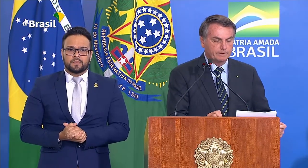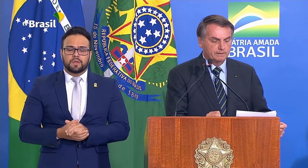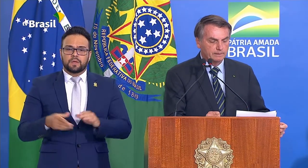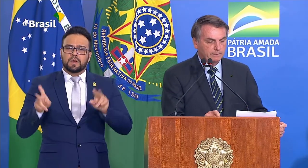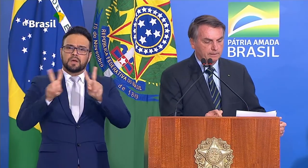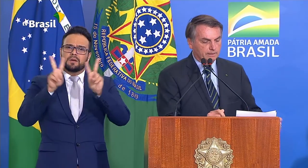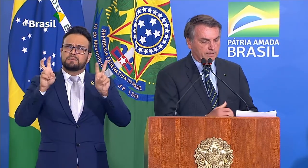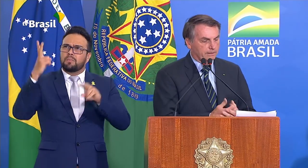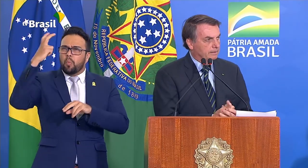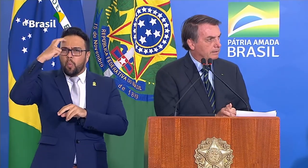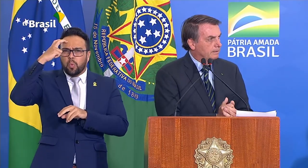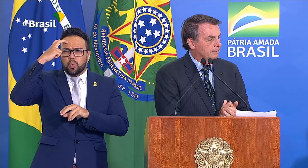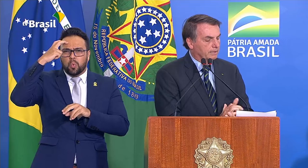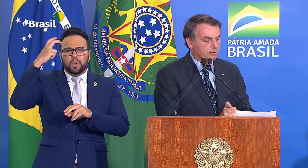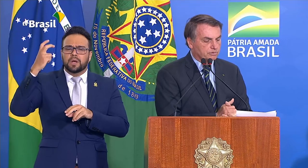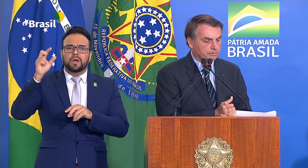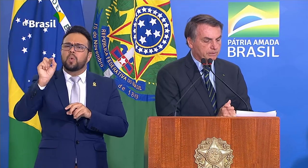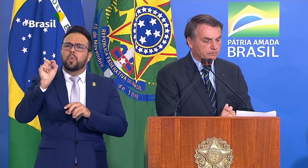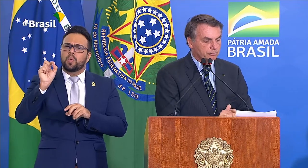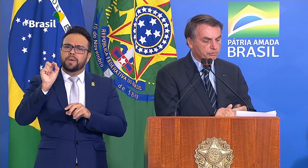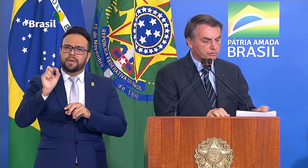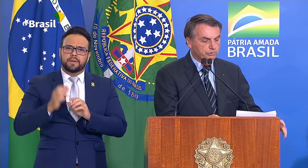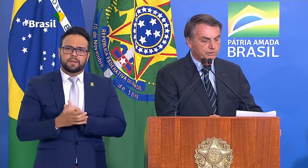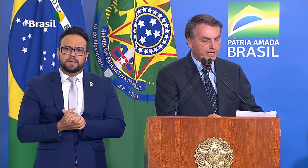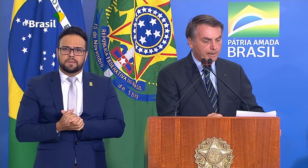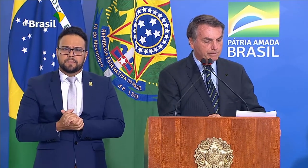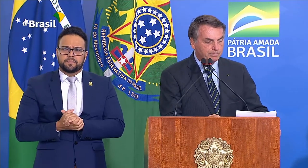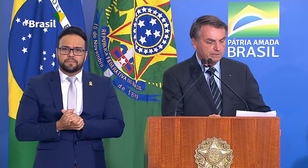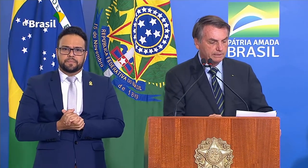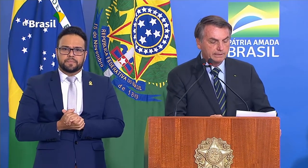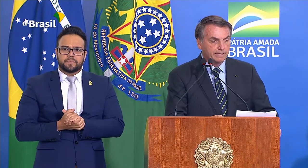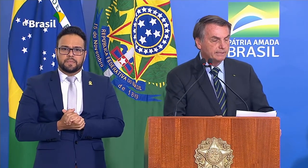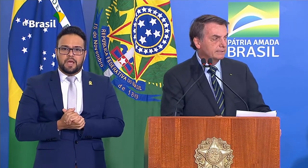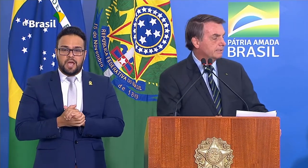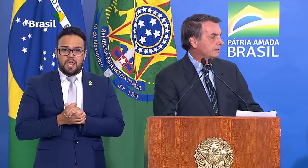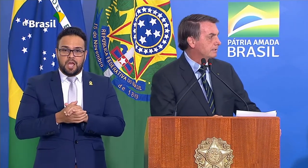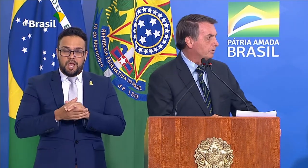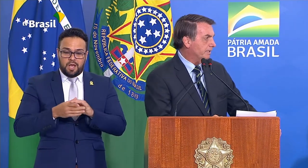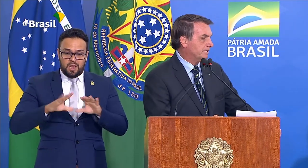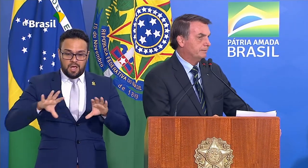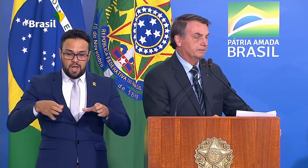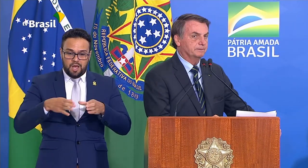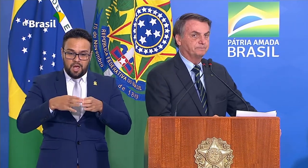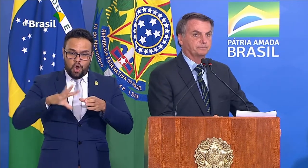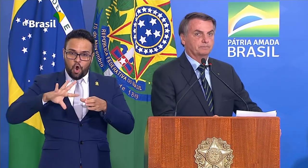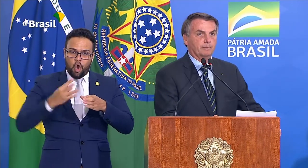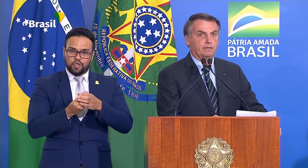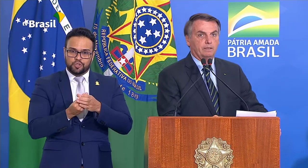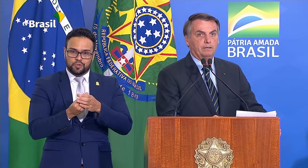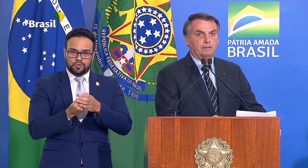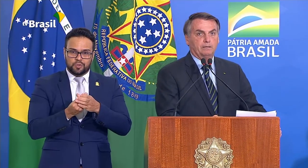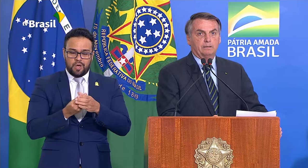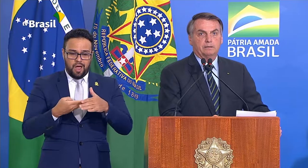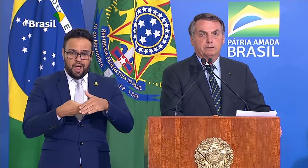se resume a um conjunto de hábitos, crenças e conhecimentos.